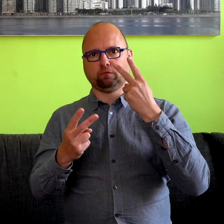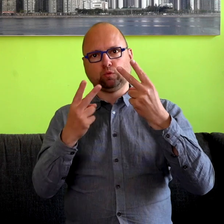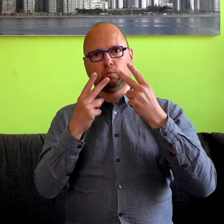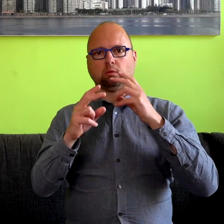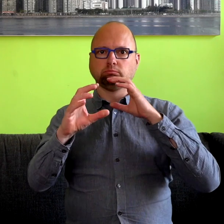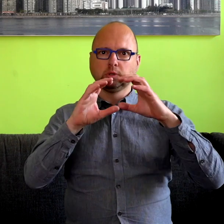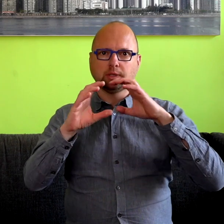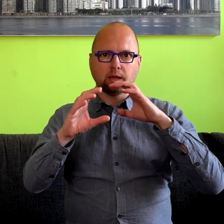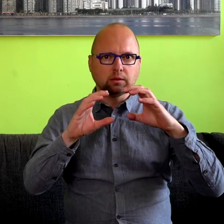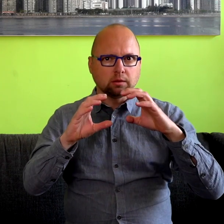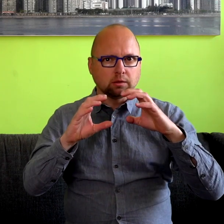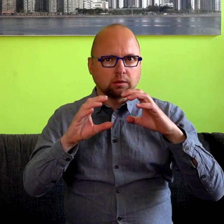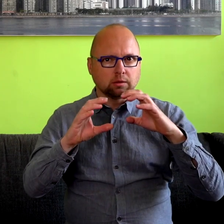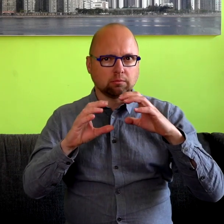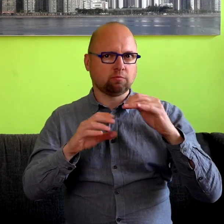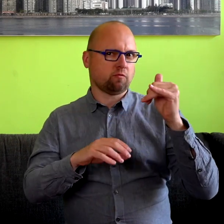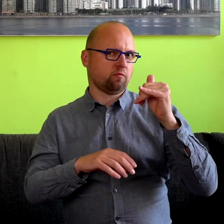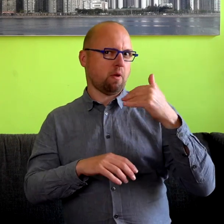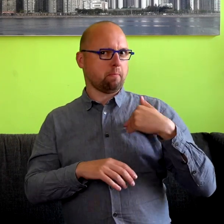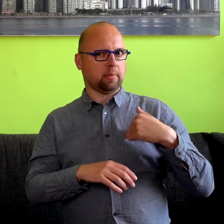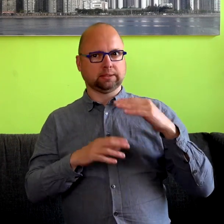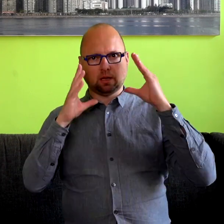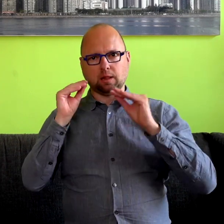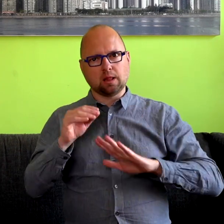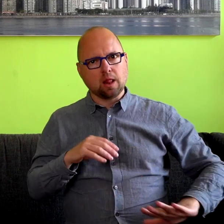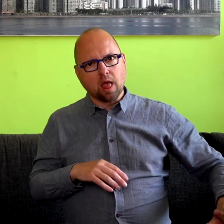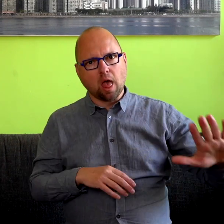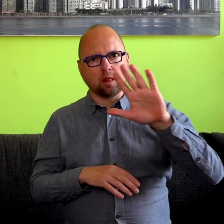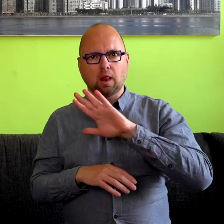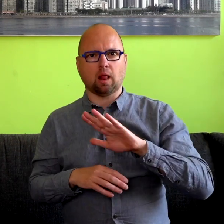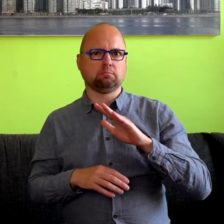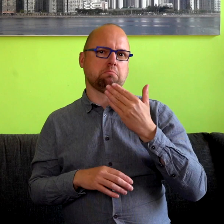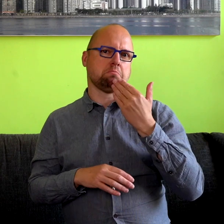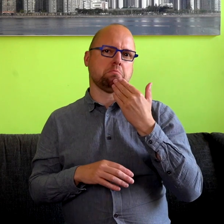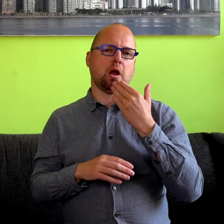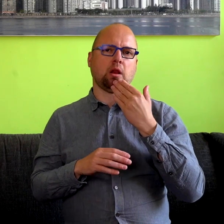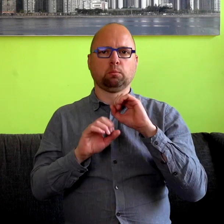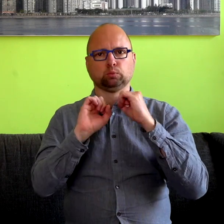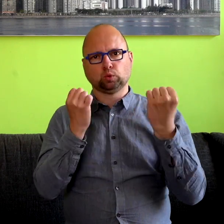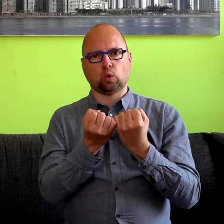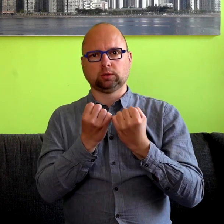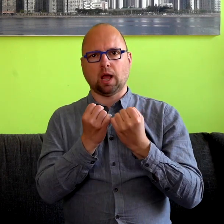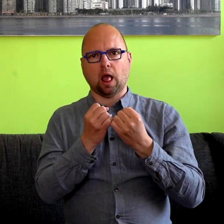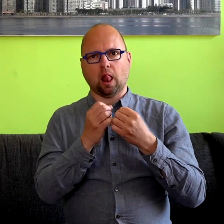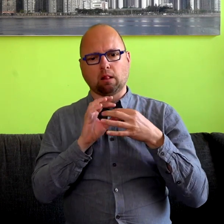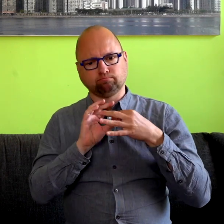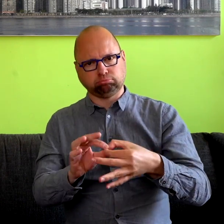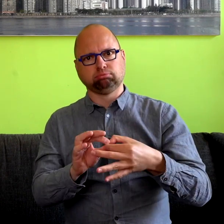zou kunnen communiceren, dan zou het voor heel veel mensen in Nederland makkelijker zijn om sociaal betrokken te blijven. Gebarentaal heeft